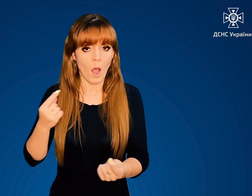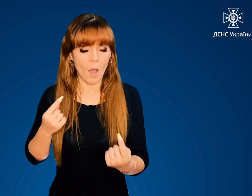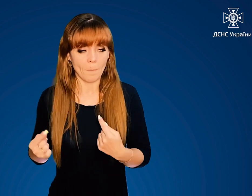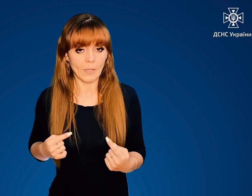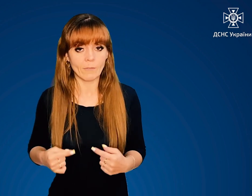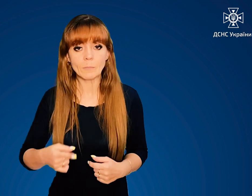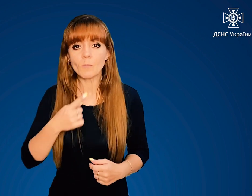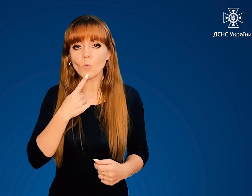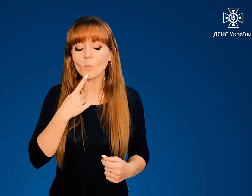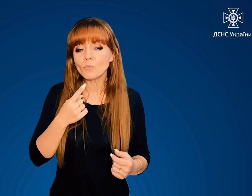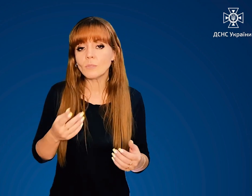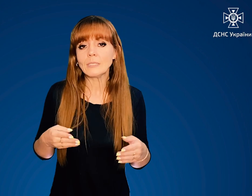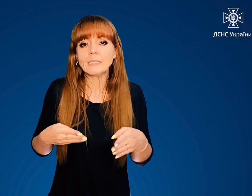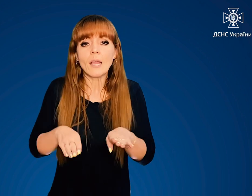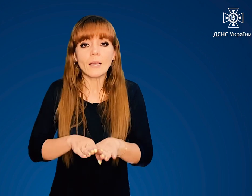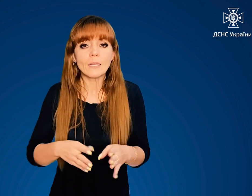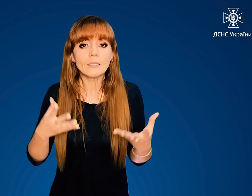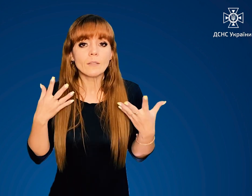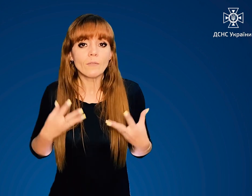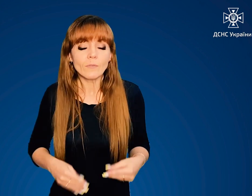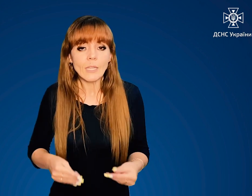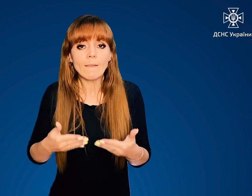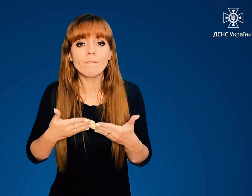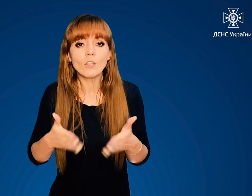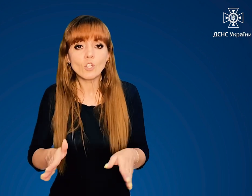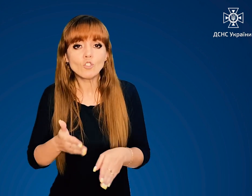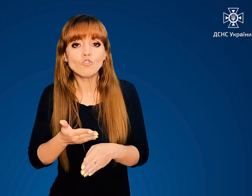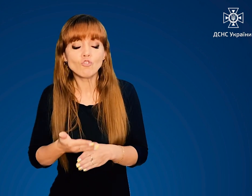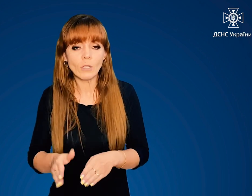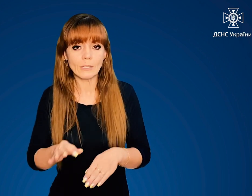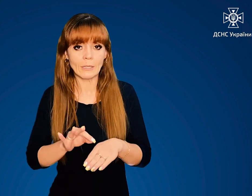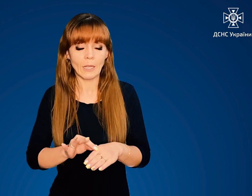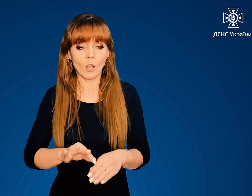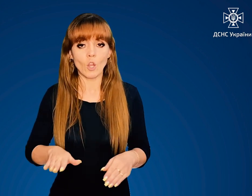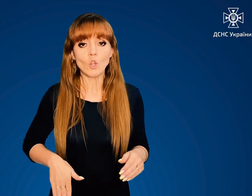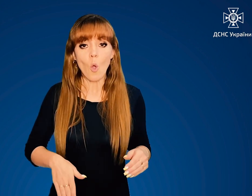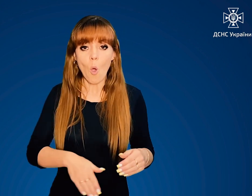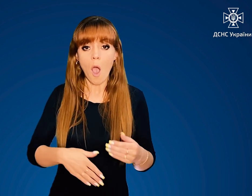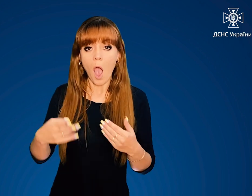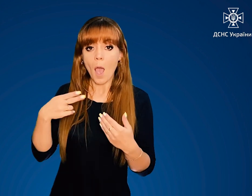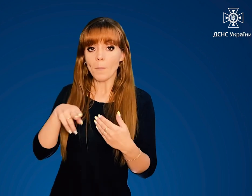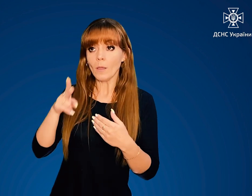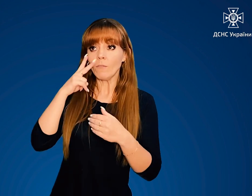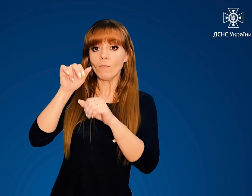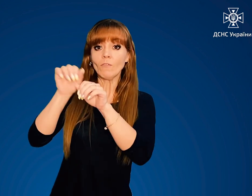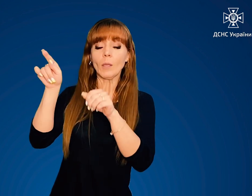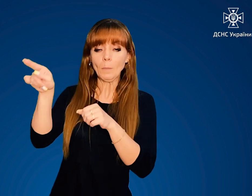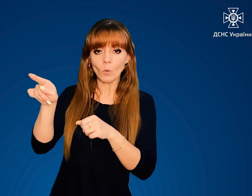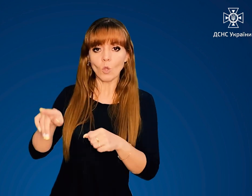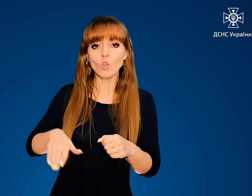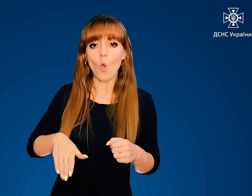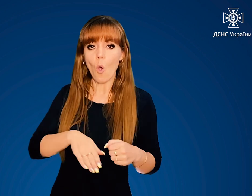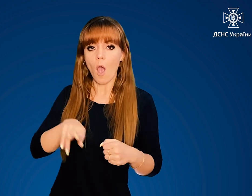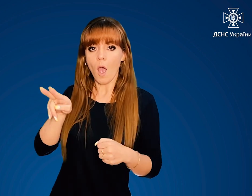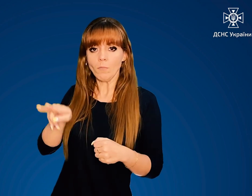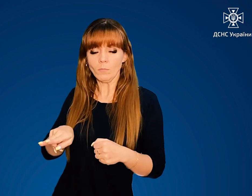Спробуйте закрити всі відкриті частини тіла. Ляште ногами в бік вибуху, обличчям